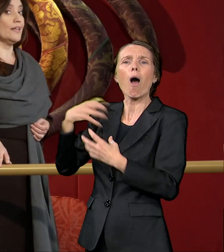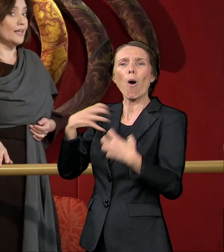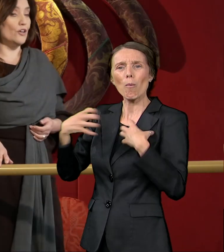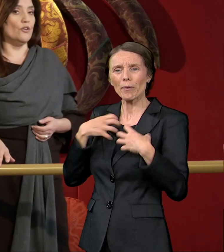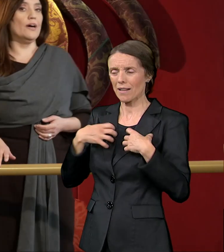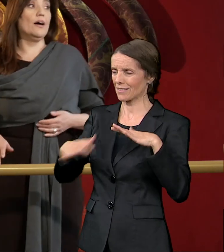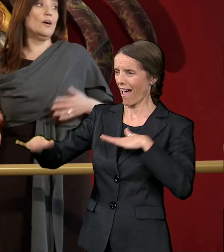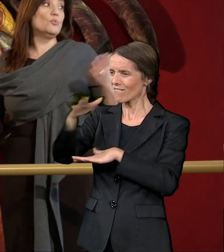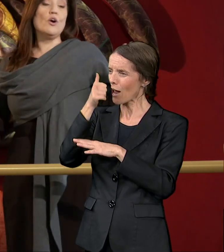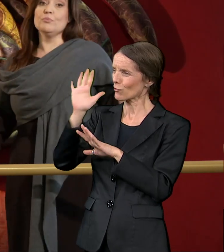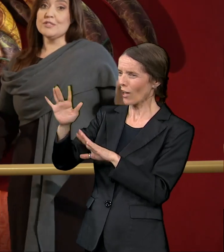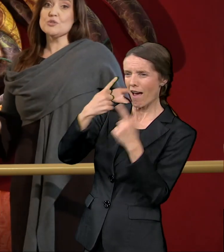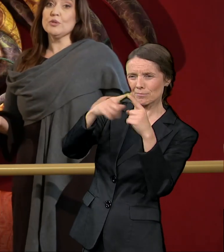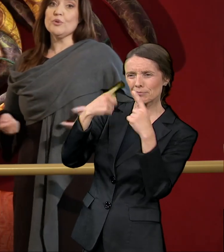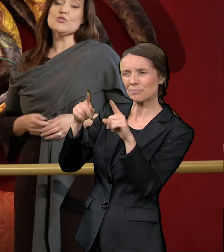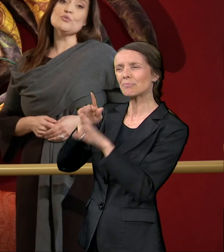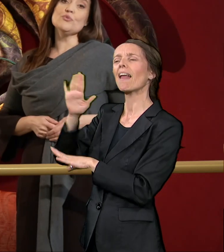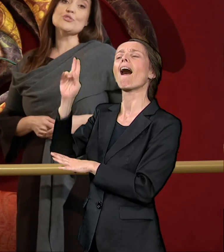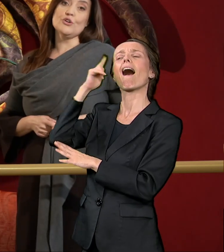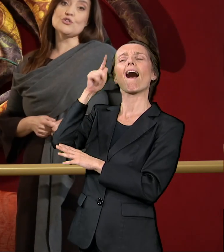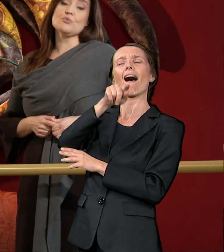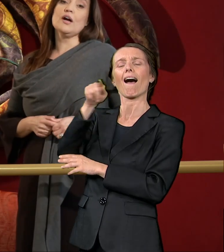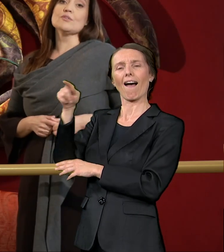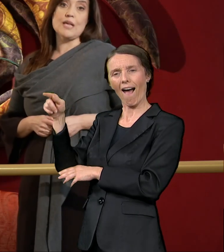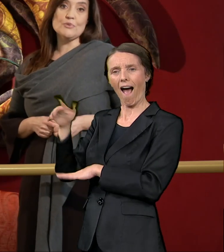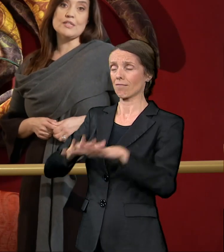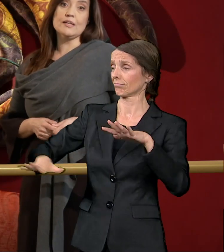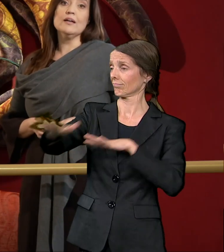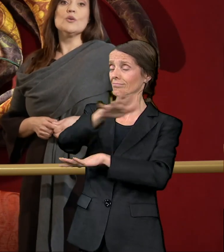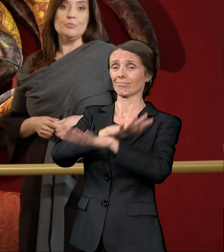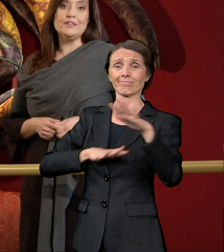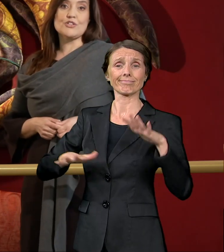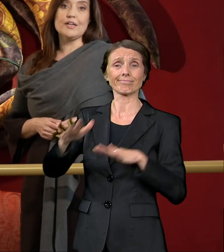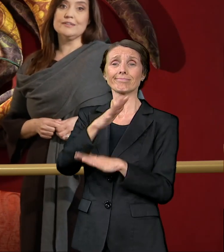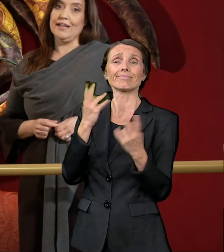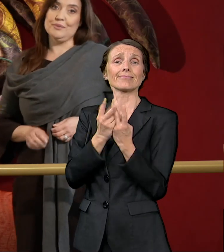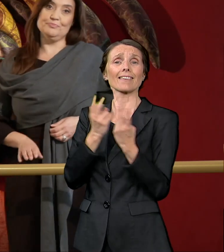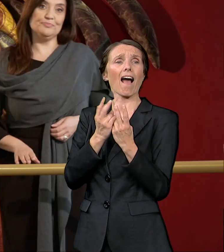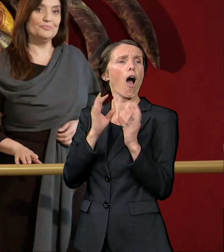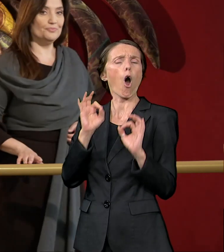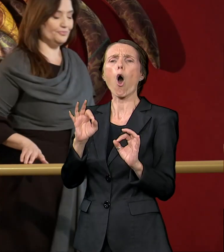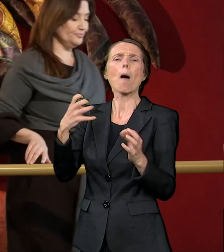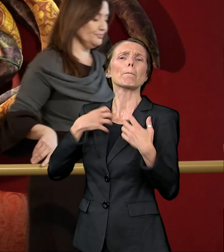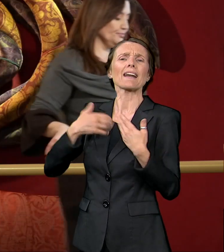i karaktere likova a u ovom izložbenom prostoru funkcionišu kao samostalna umetnička dela.